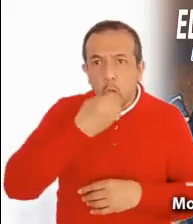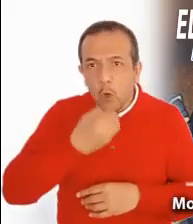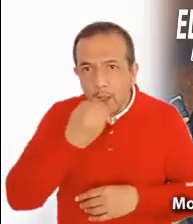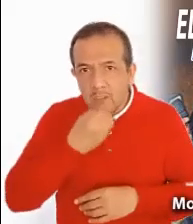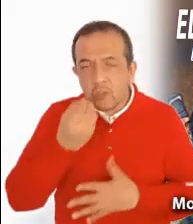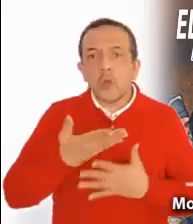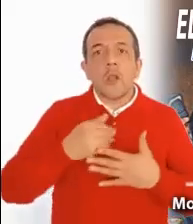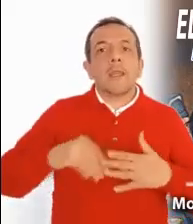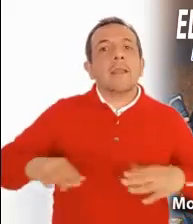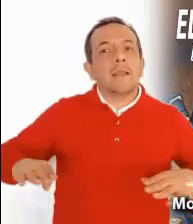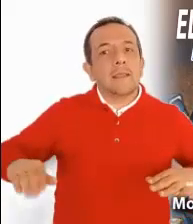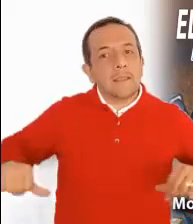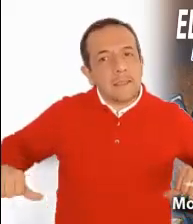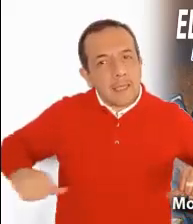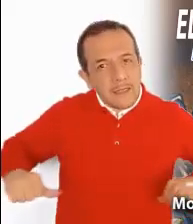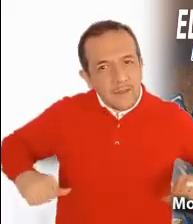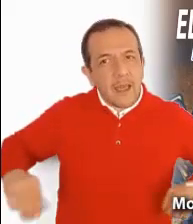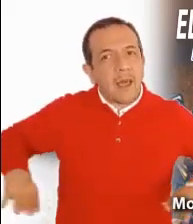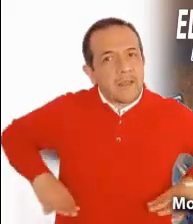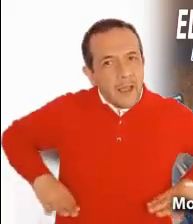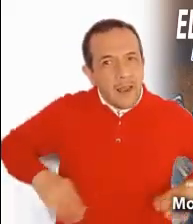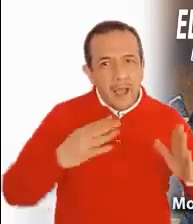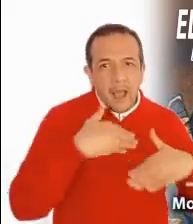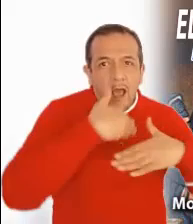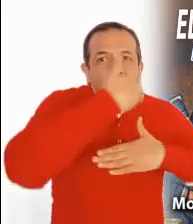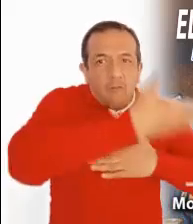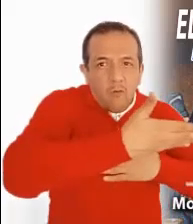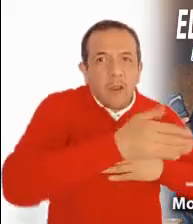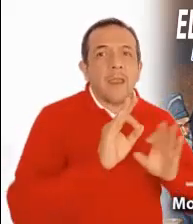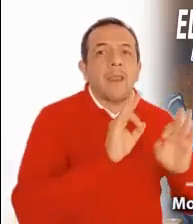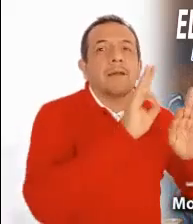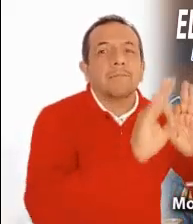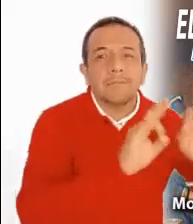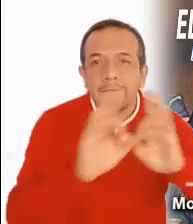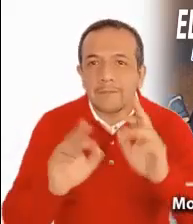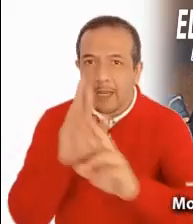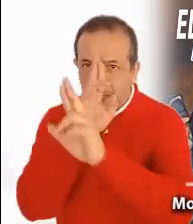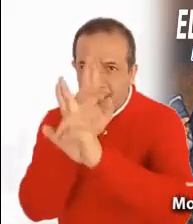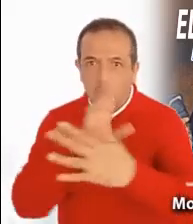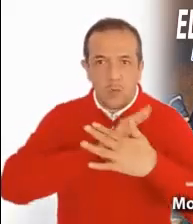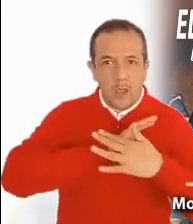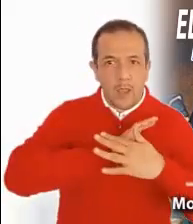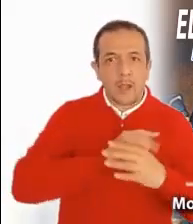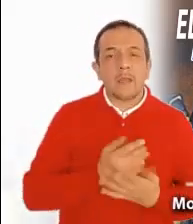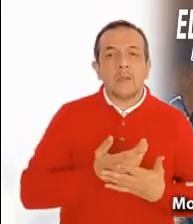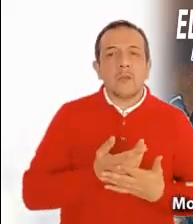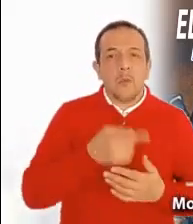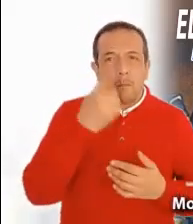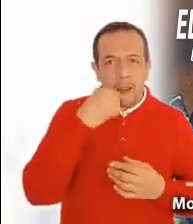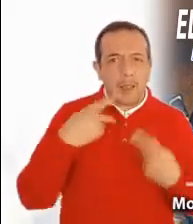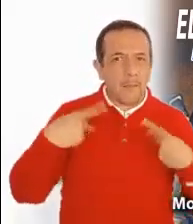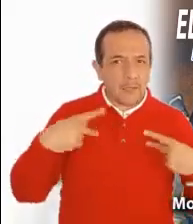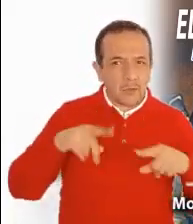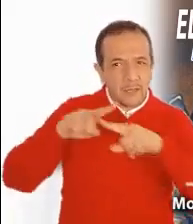externos van acompañados de justicia, de amor al prójimo, de respeto y caridad para los